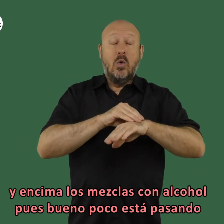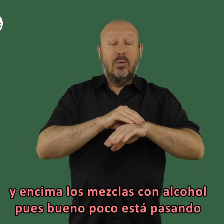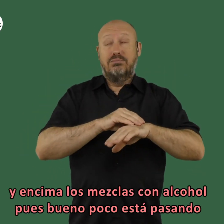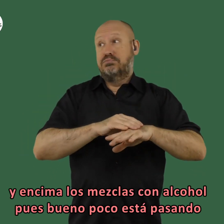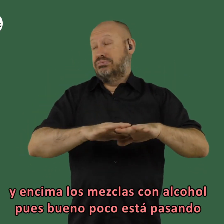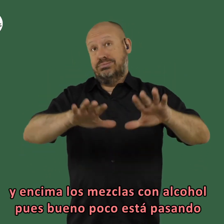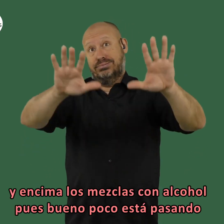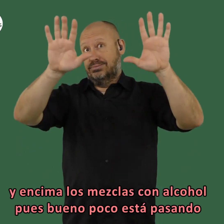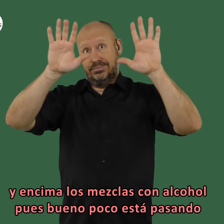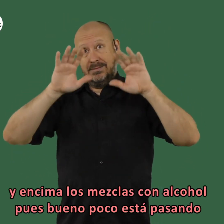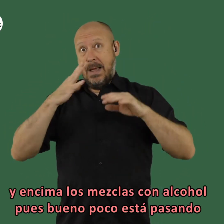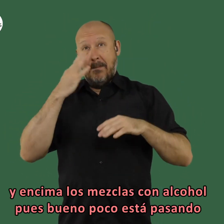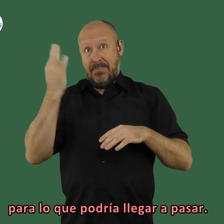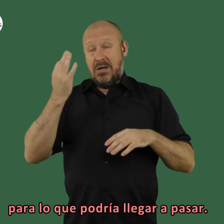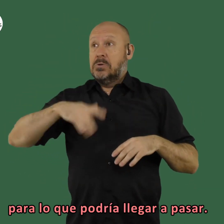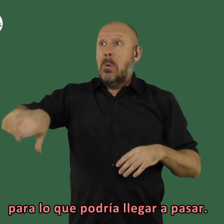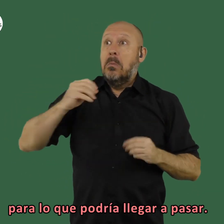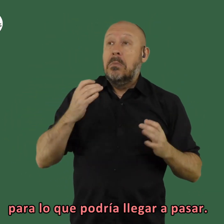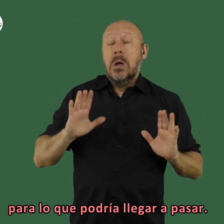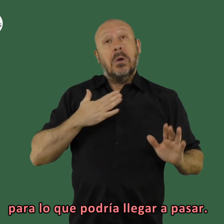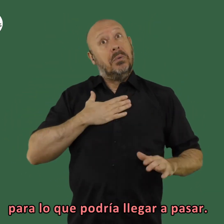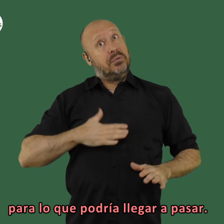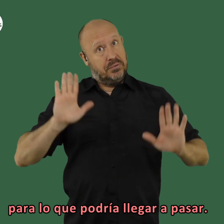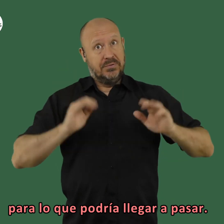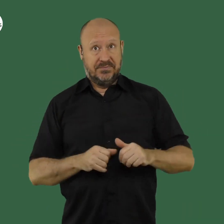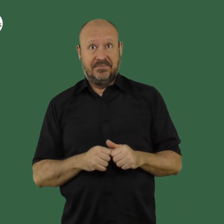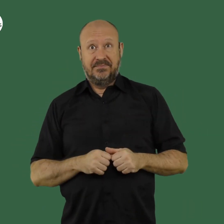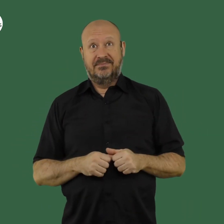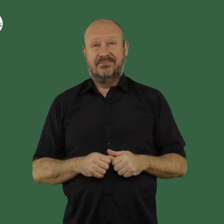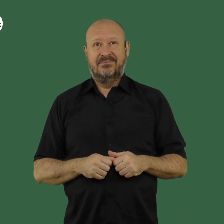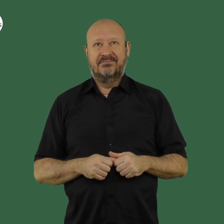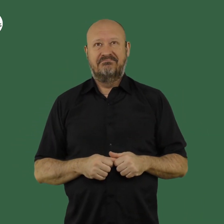mezclas con alcohol pues bueno poco está pasando para lo que podría llegar a pasar